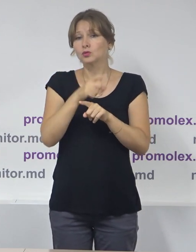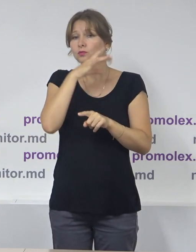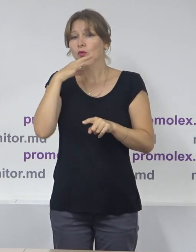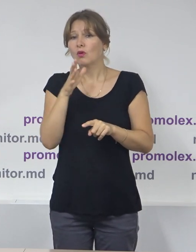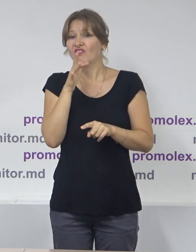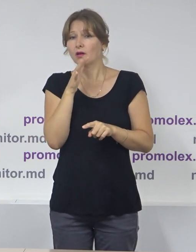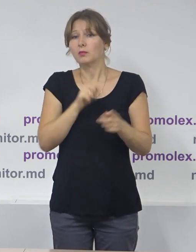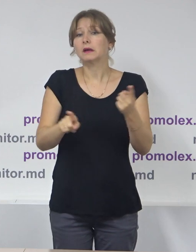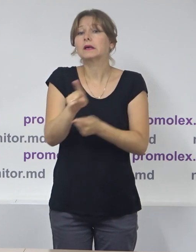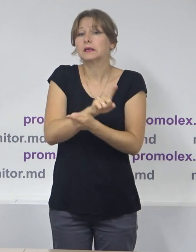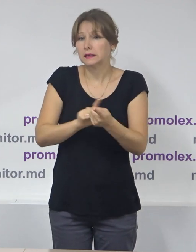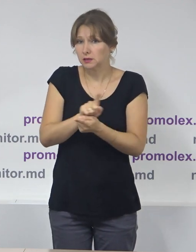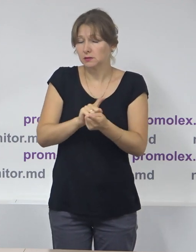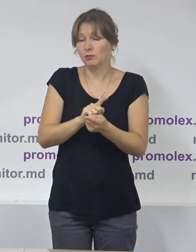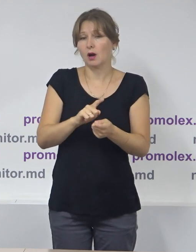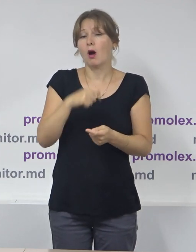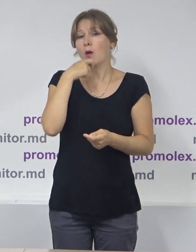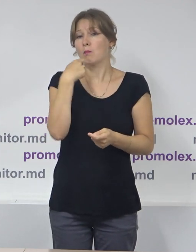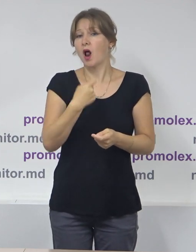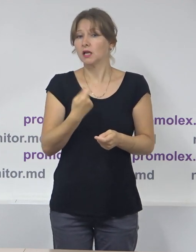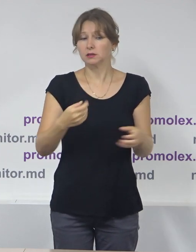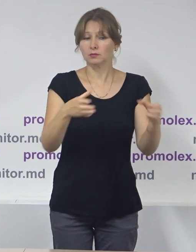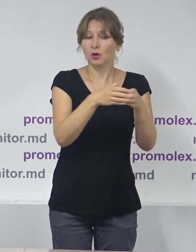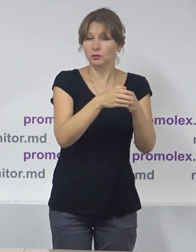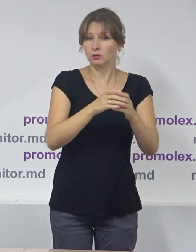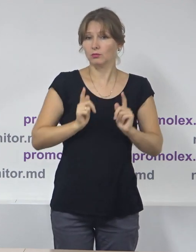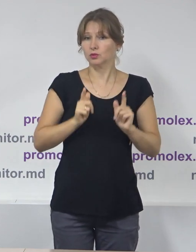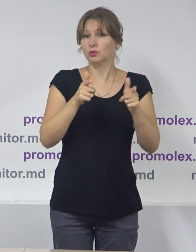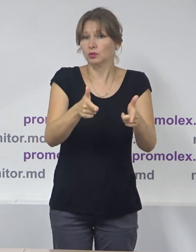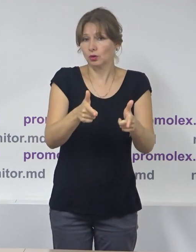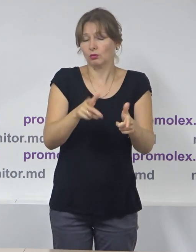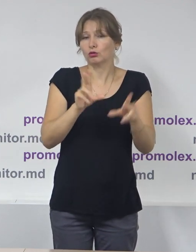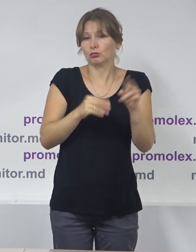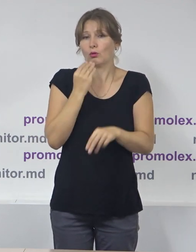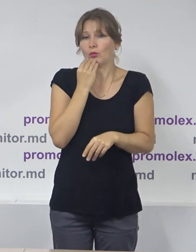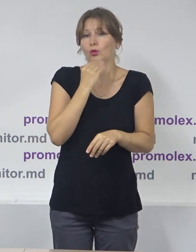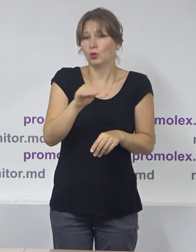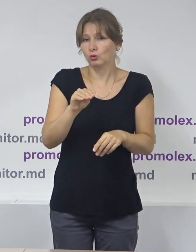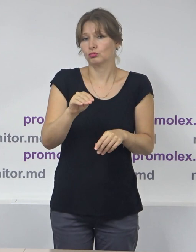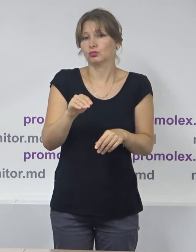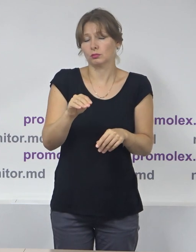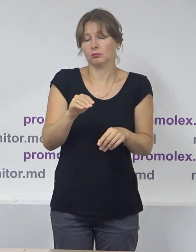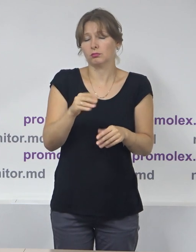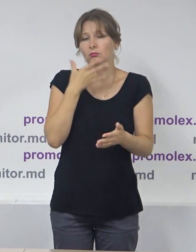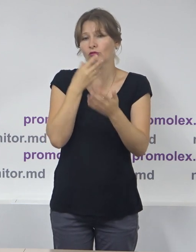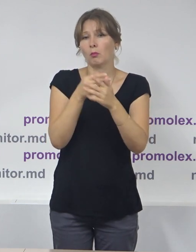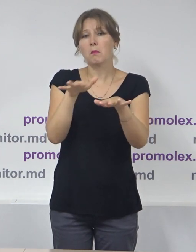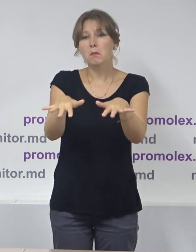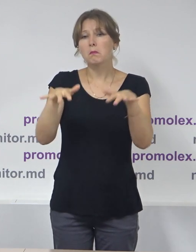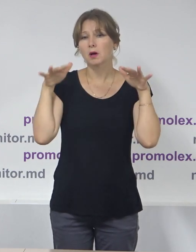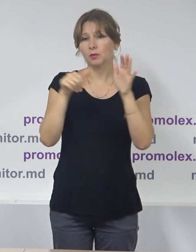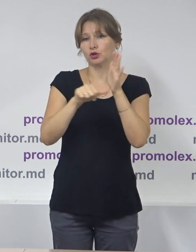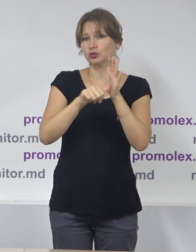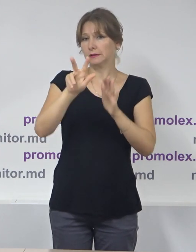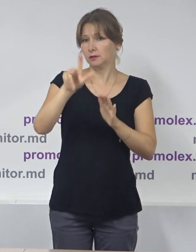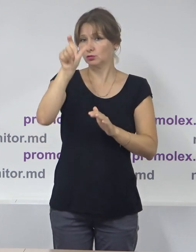-au schimbat în acest sens. Un partid politic a venit la guvernare cu o majoritate absolut confortabilă în Parlament, având 63 de mandate.